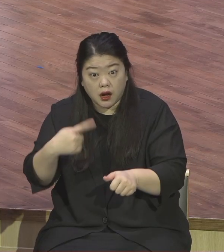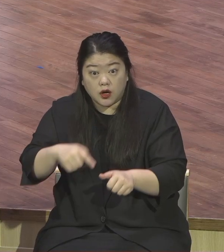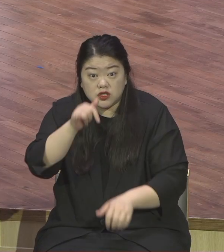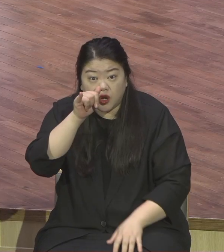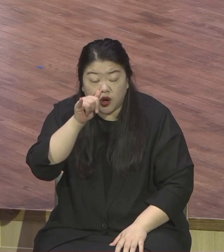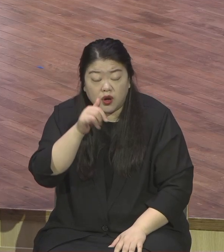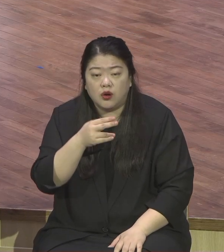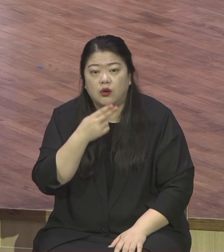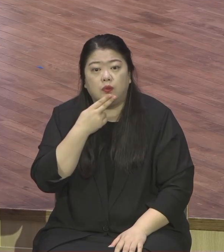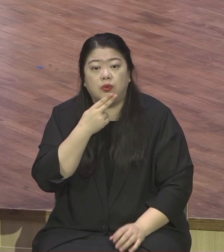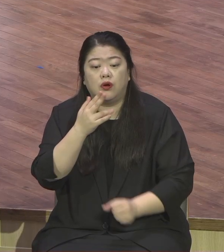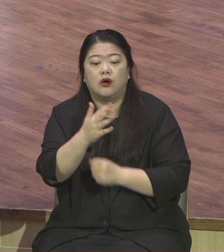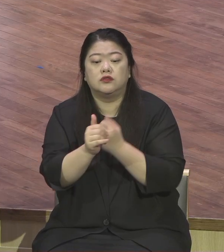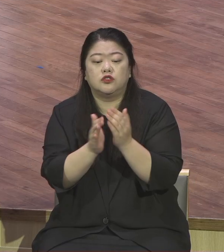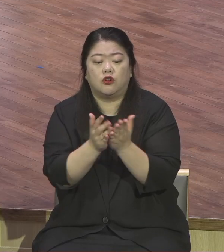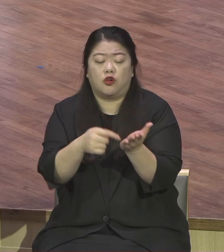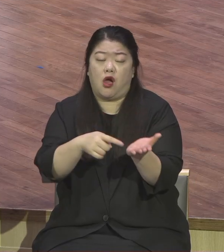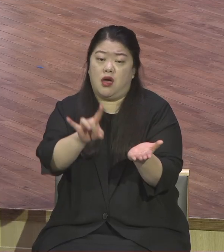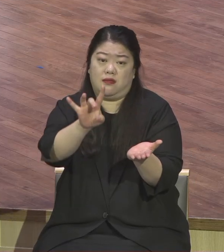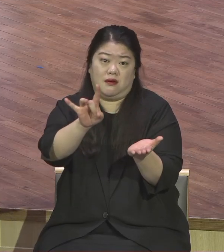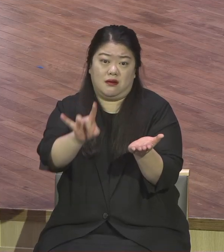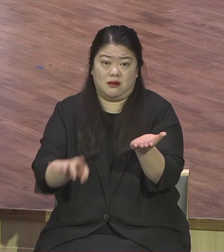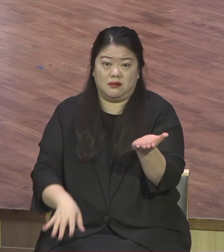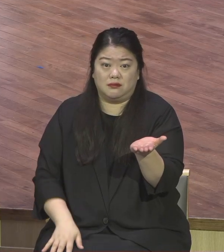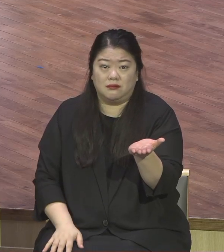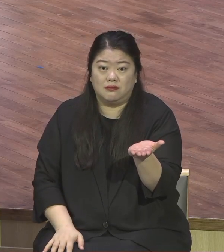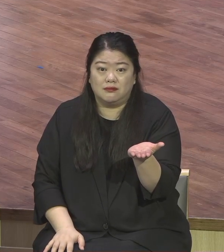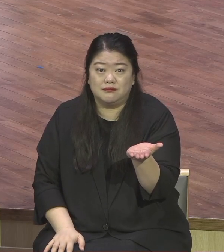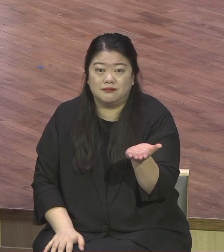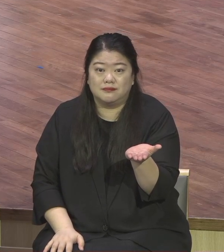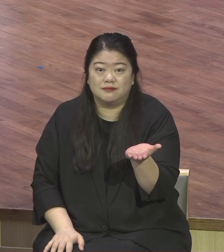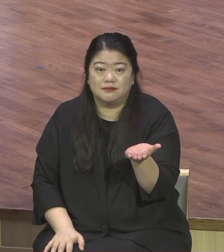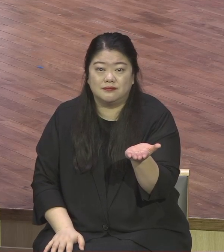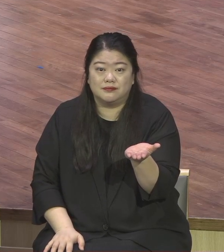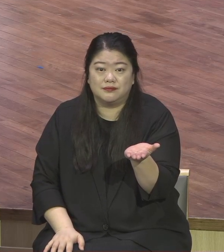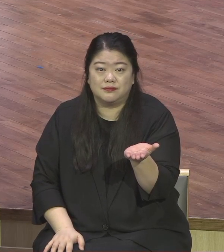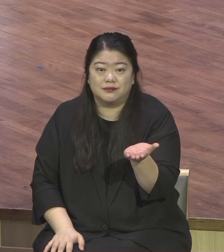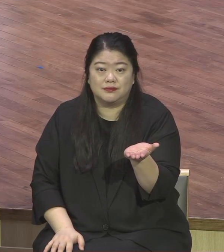제굽이라는 시대적 미션을 감당했던 모세도 마찬가지였어요.